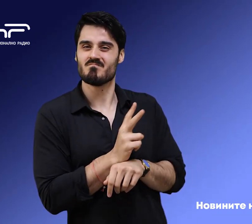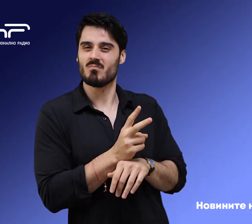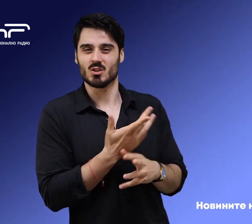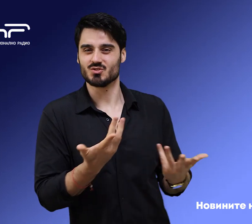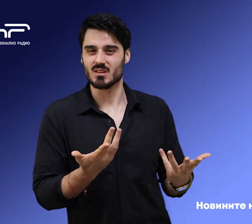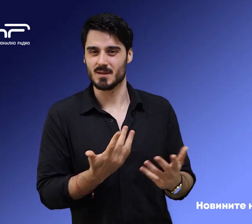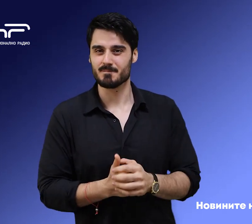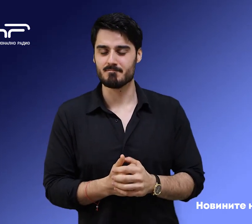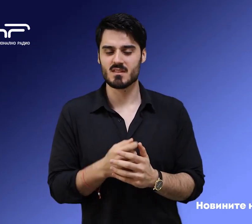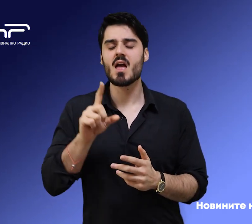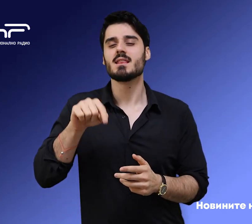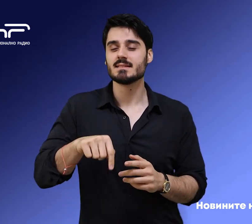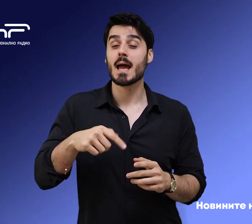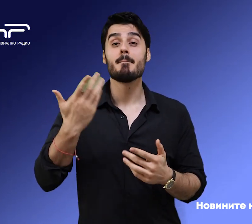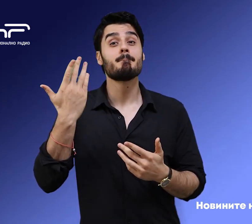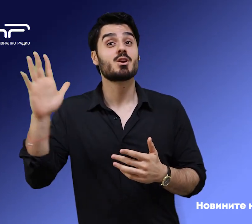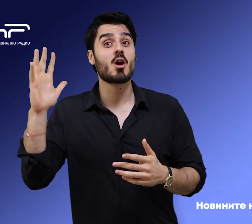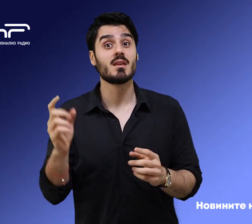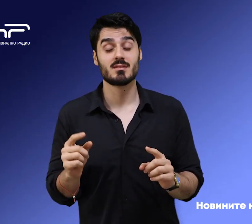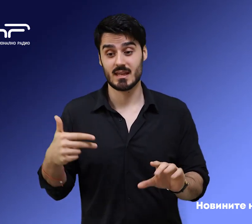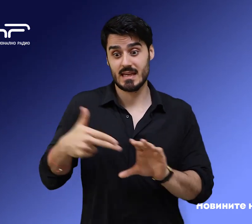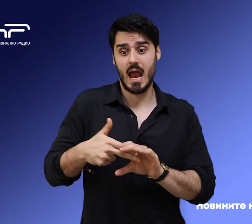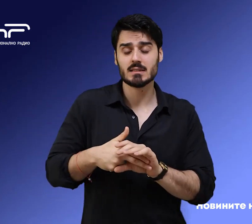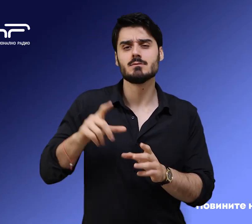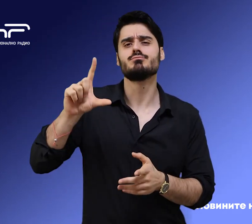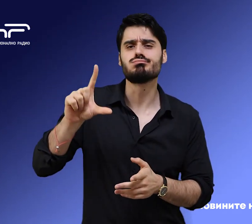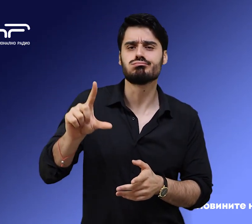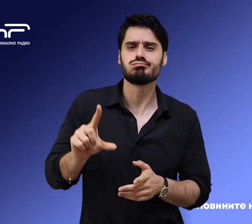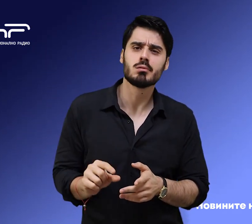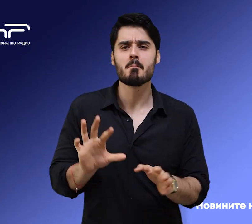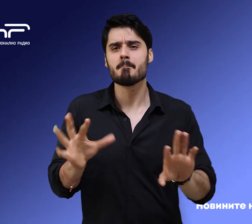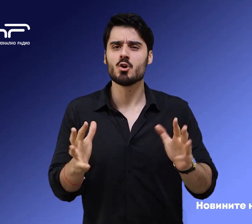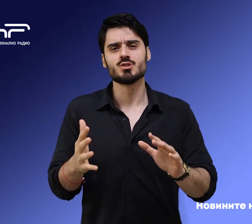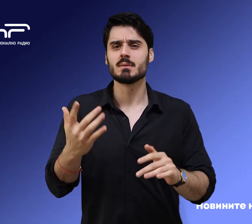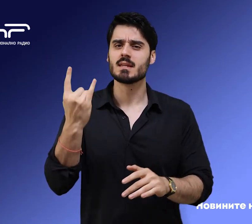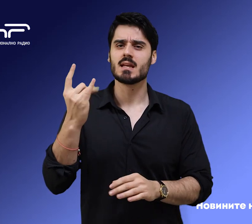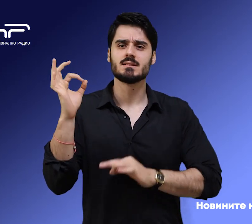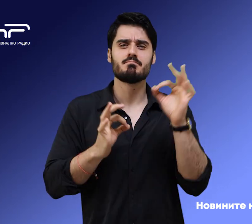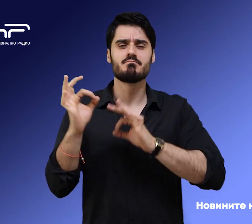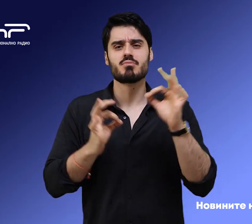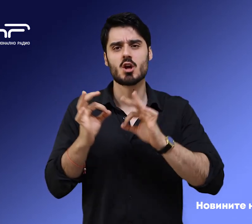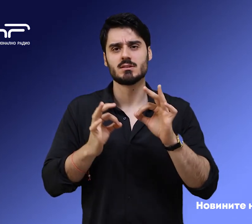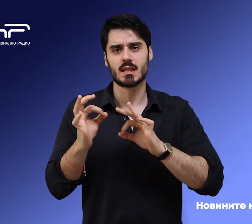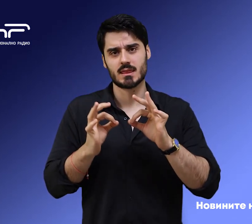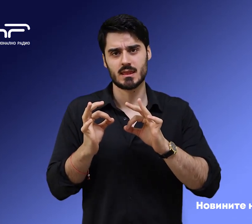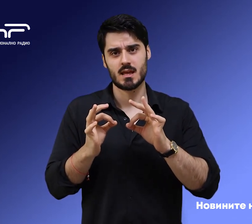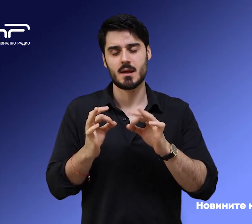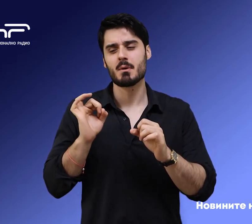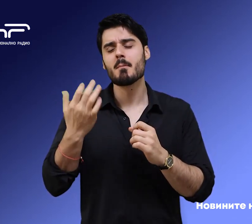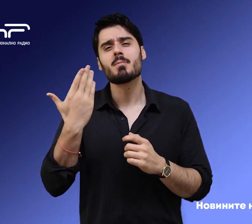Природният газ поевтинява от днес, като се очаква понижението на цената да е сблизо 10% и така мегаватт-час природен газ през